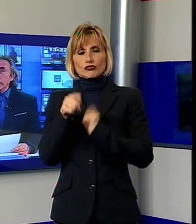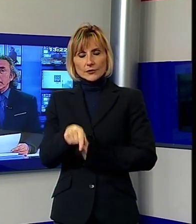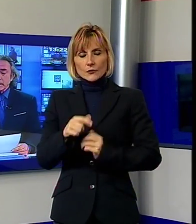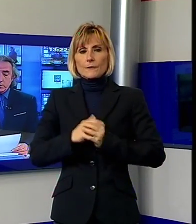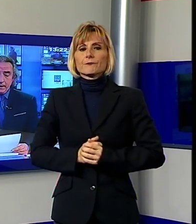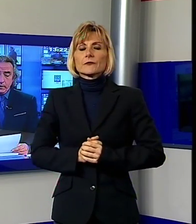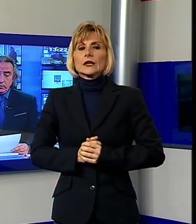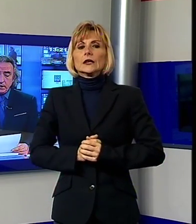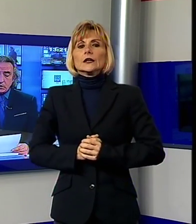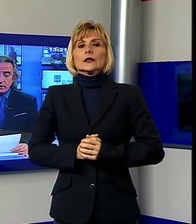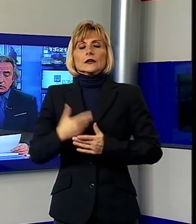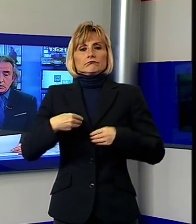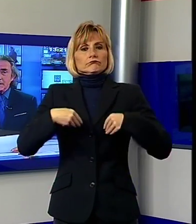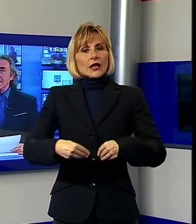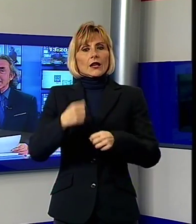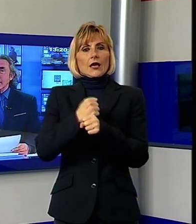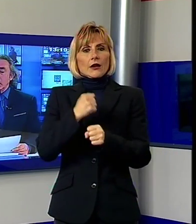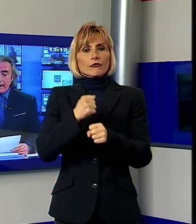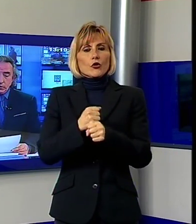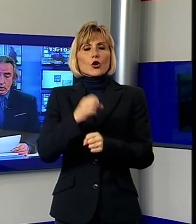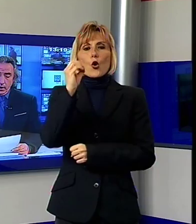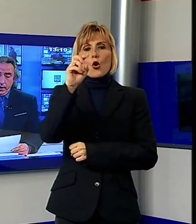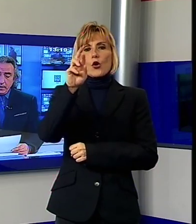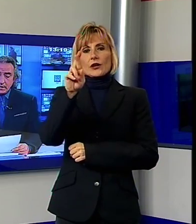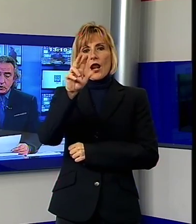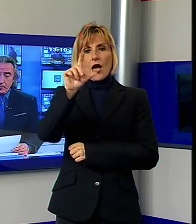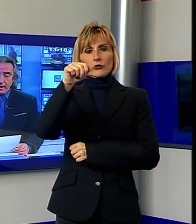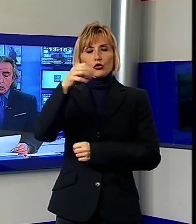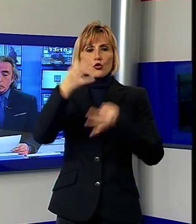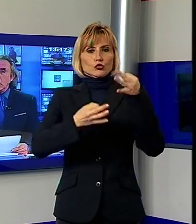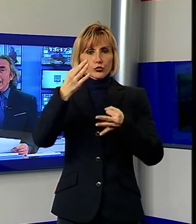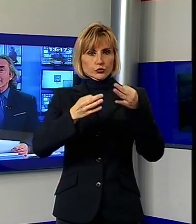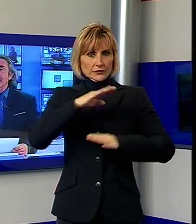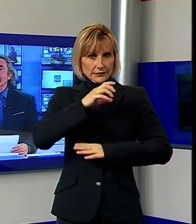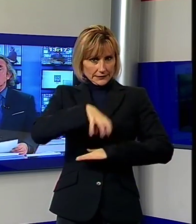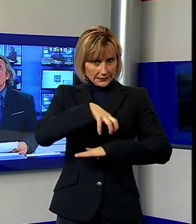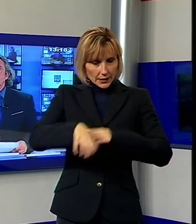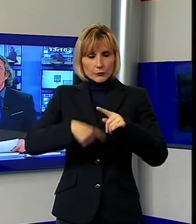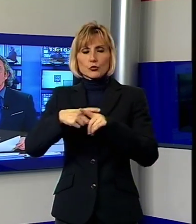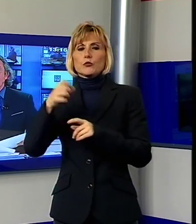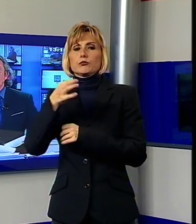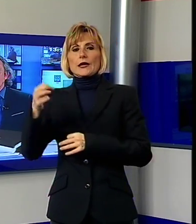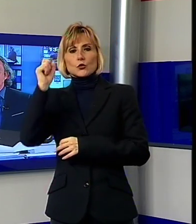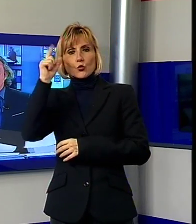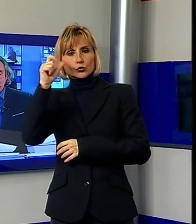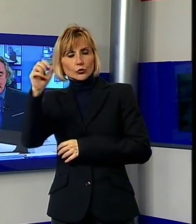parteciperanno il ministro della giustizia Andrè Orlando e il ministro dei beni culturali e del turismo Dario Franceschini.